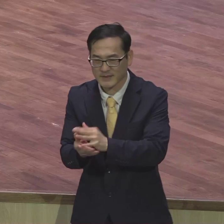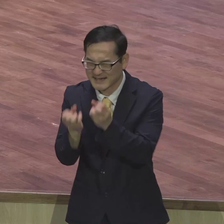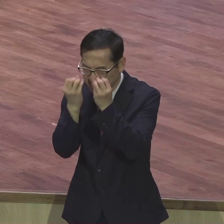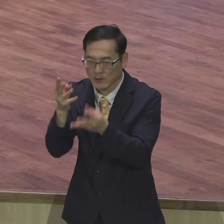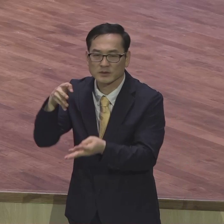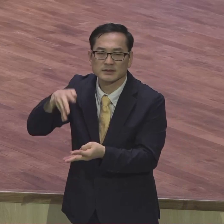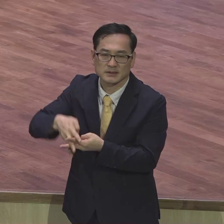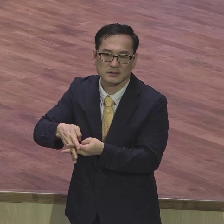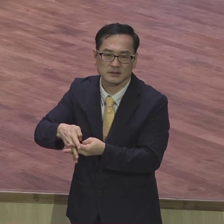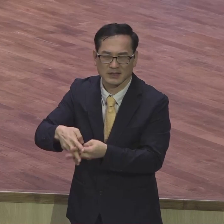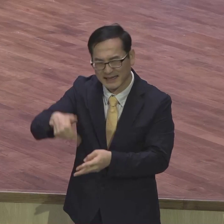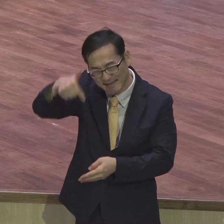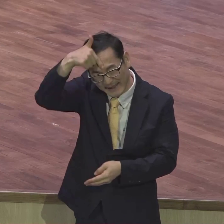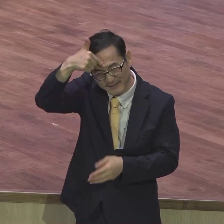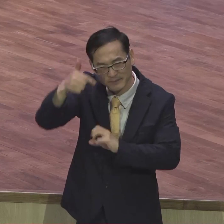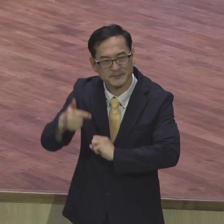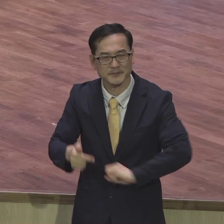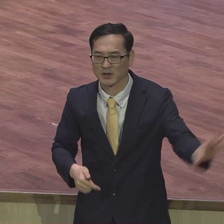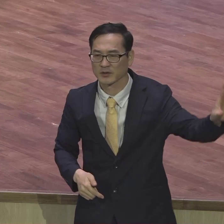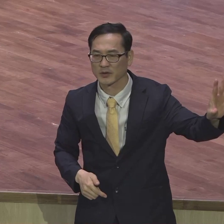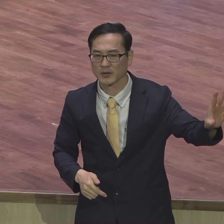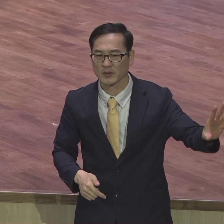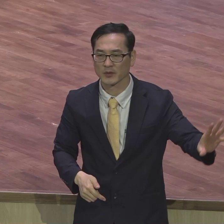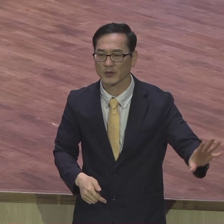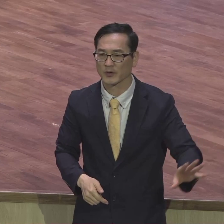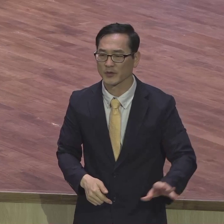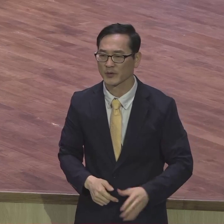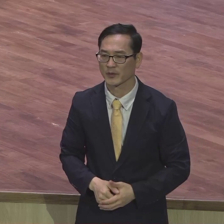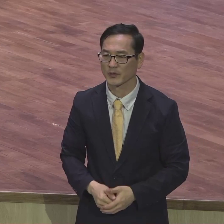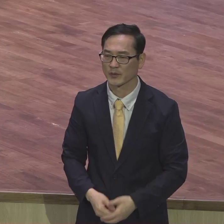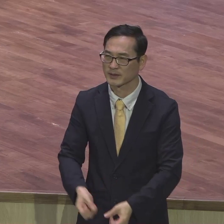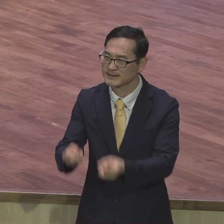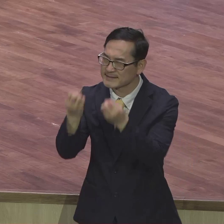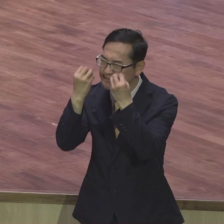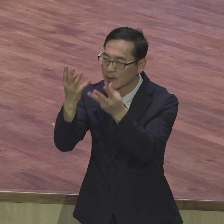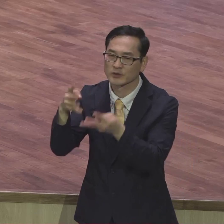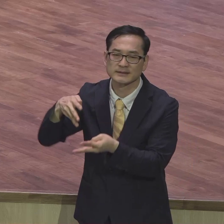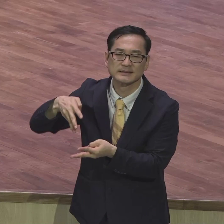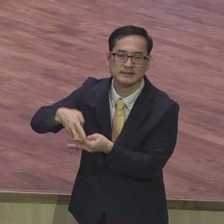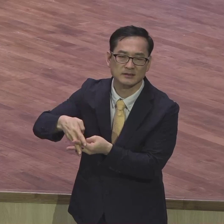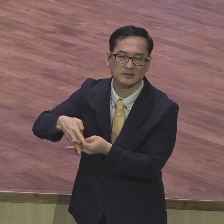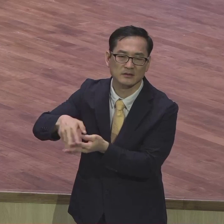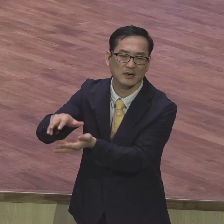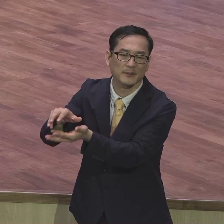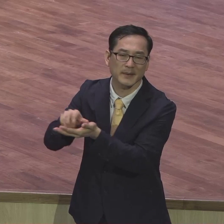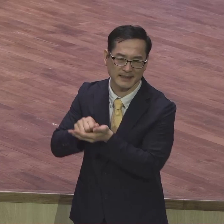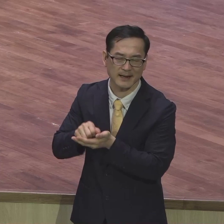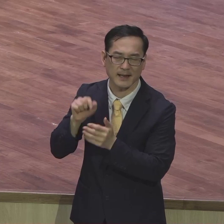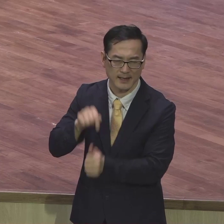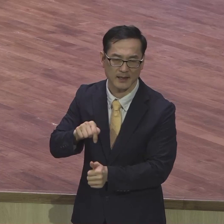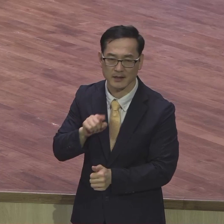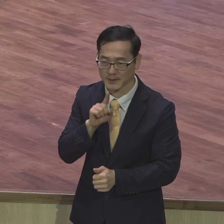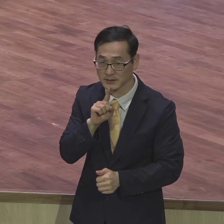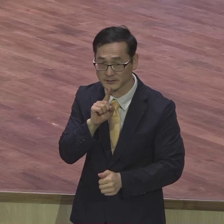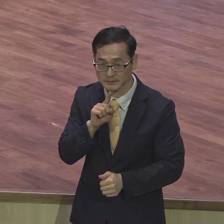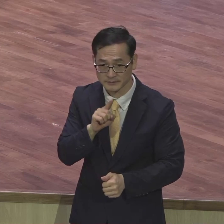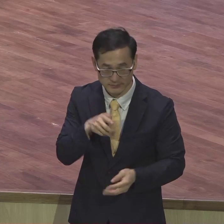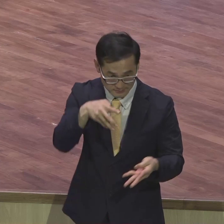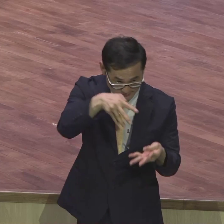이 녀석은 예탈을 나의 깨버리고 올바른 응답 속으로 들어가라 이것이 깨지지 않으면 계속